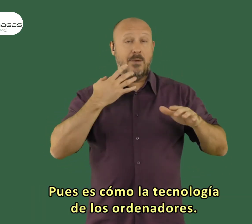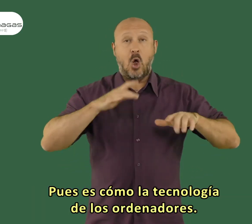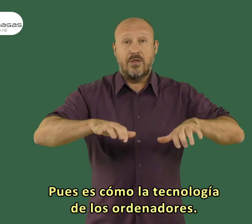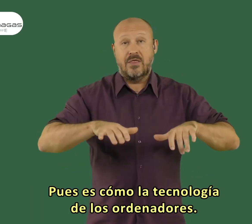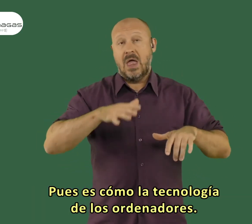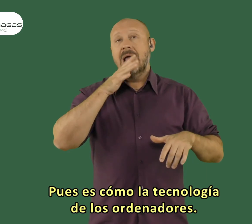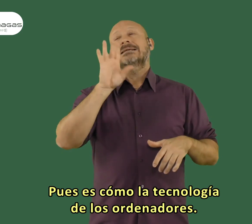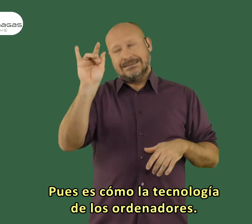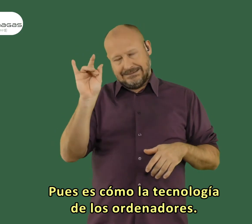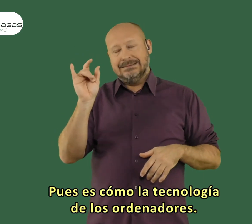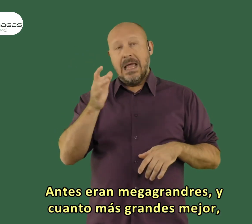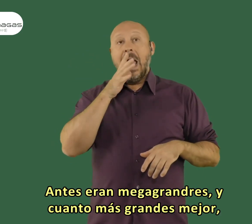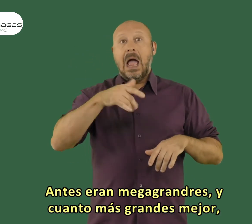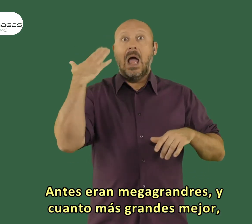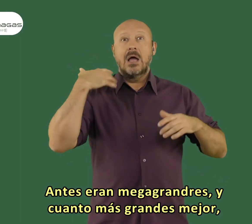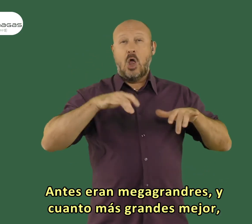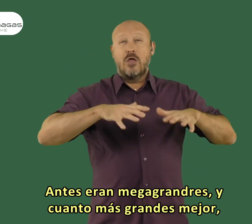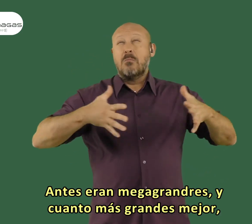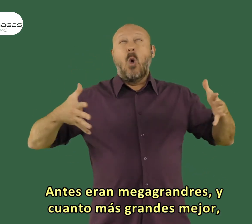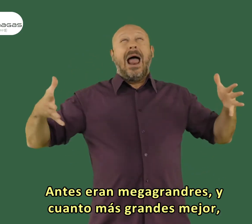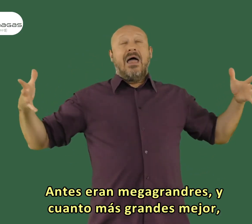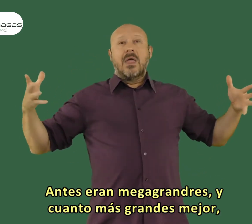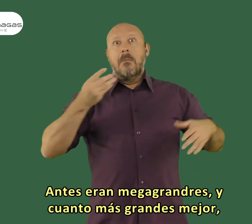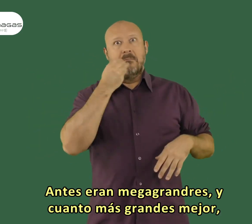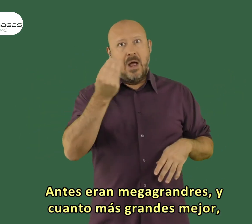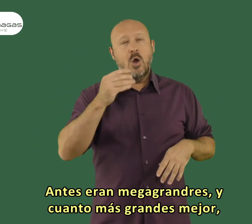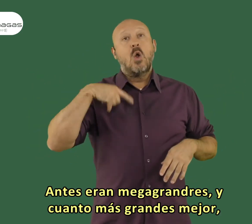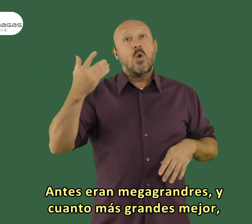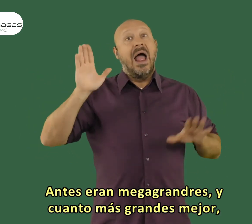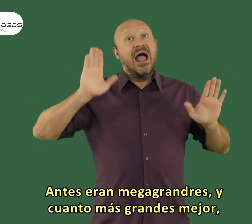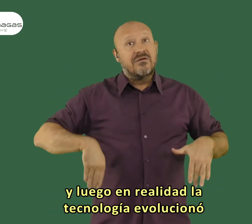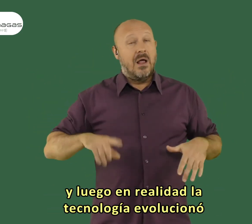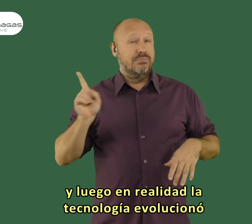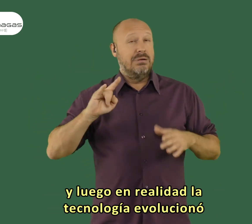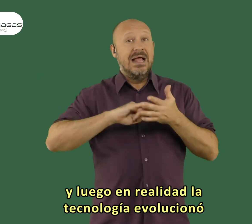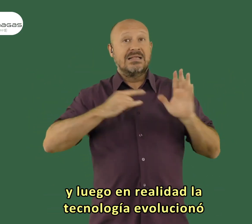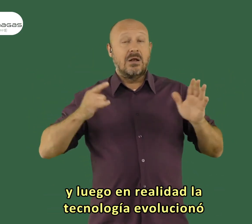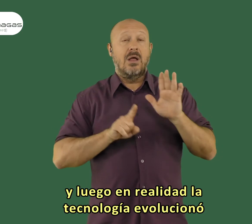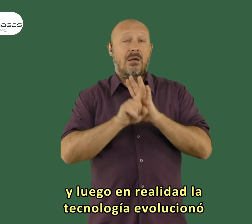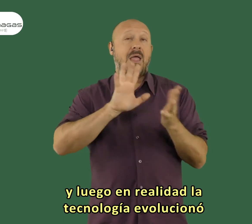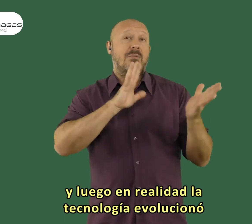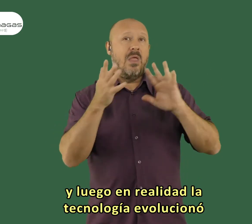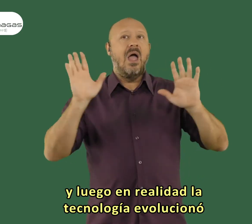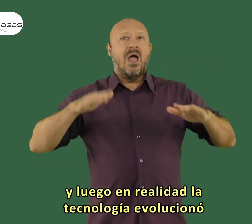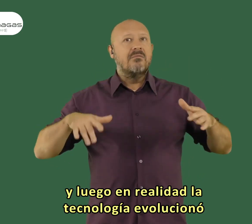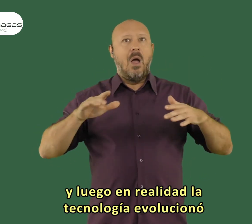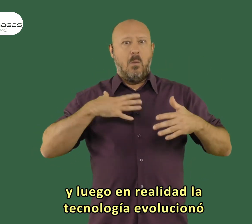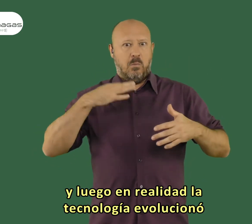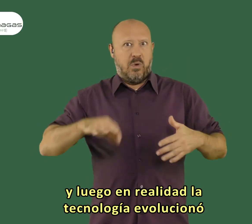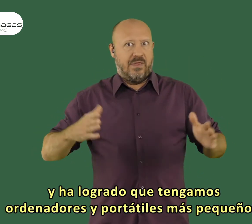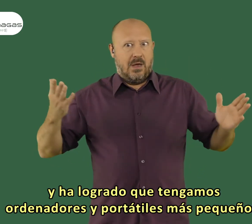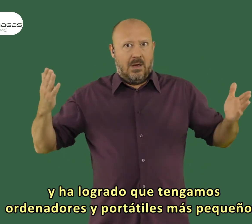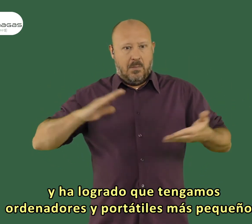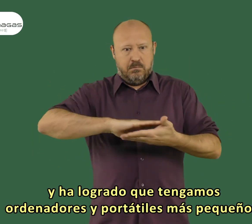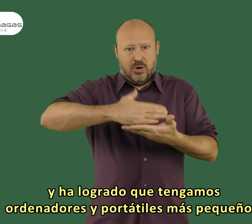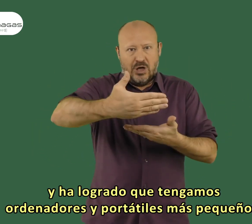es igual que la tecnología de los ordenadores al principio los ordenadores eran mega grandes y cuanto más grandes mejor y luego en realidad la tecnología evolucionó